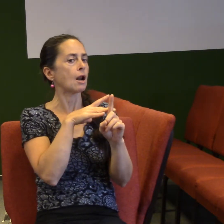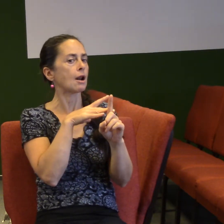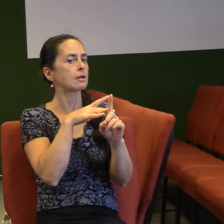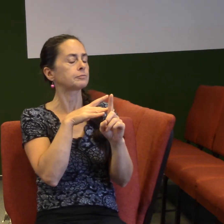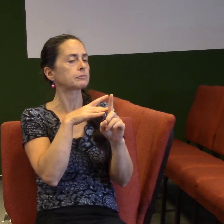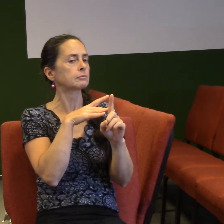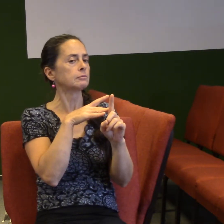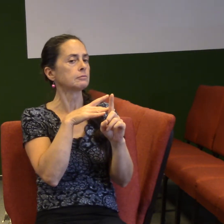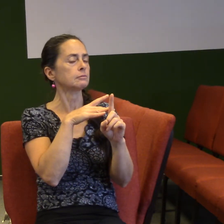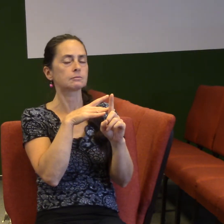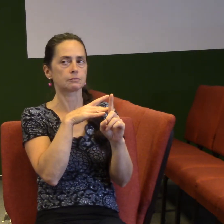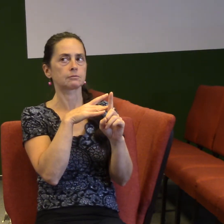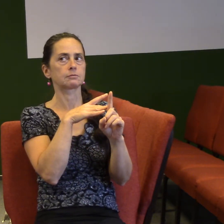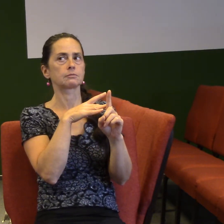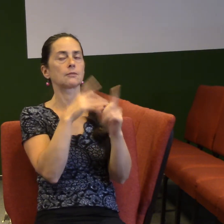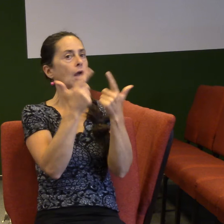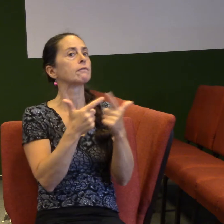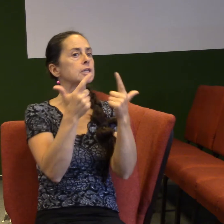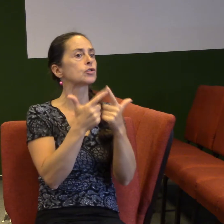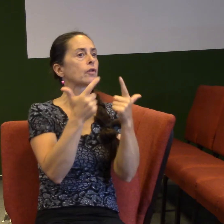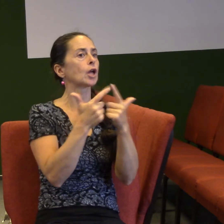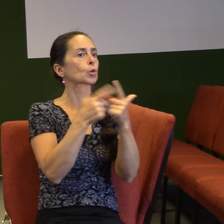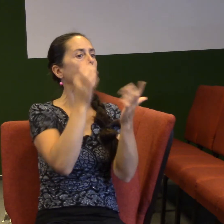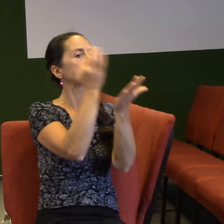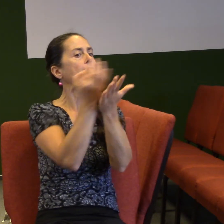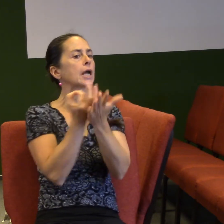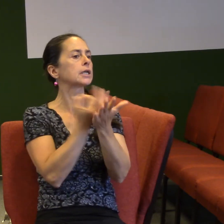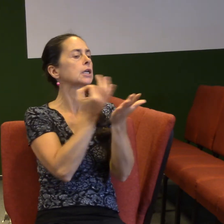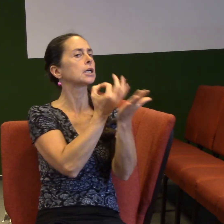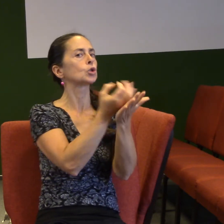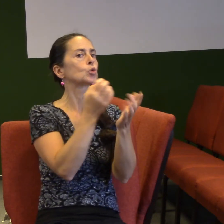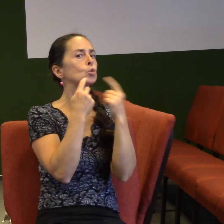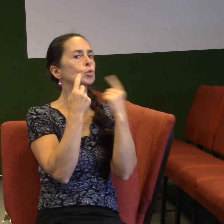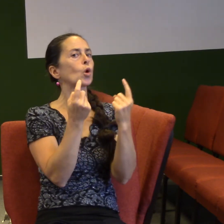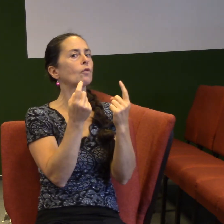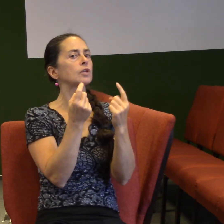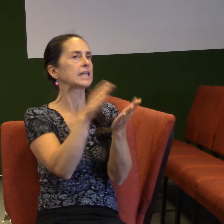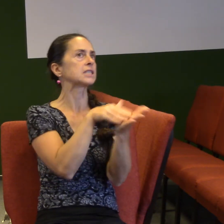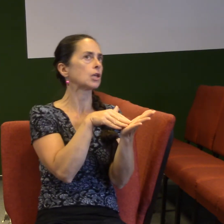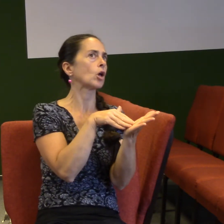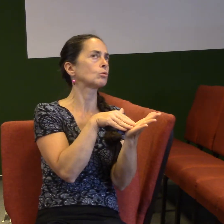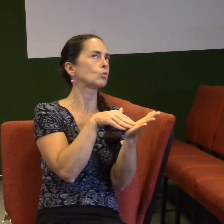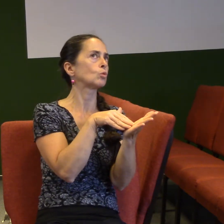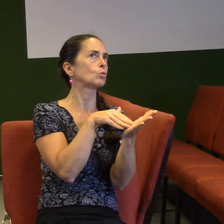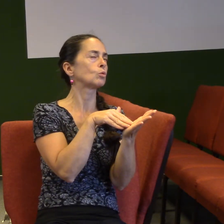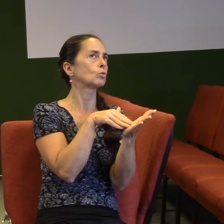vysvětleno o duchovních dárech v několik kapitol. Ale když si přečtěte začátek, on je napomíná,